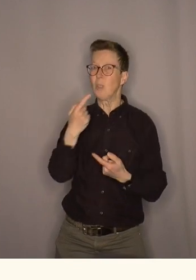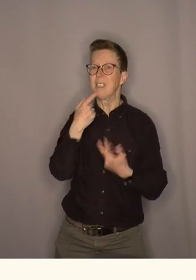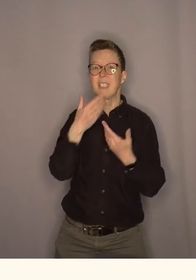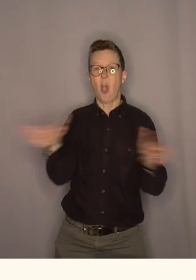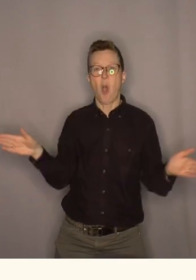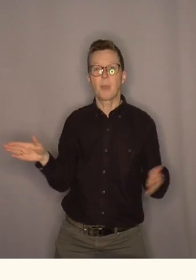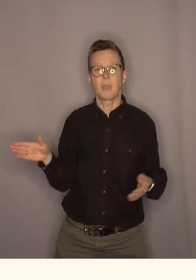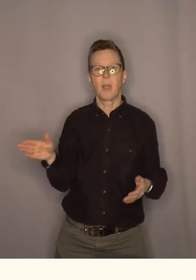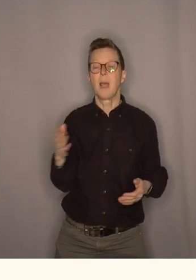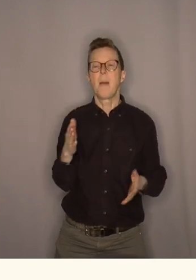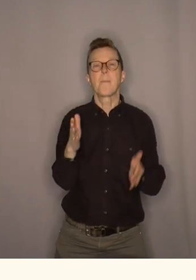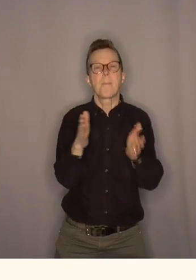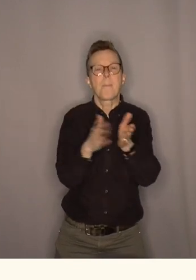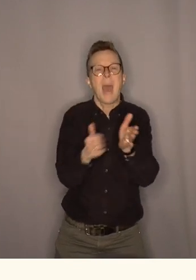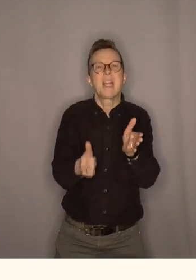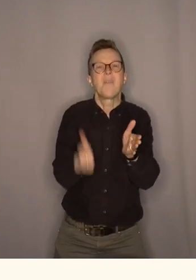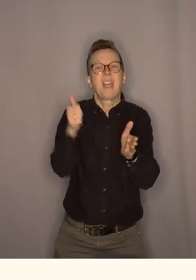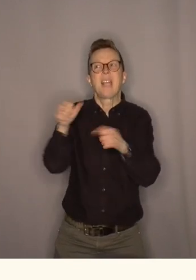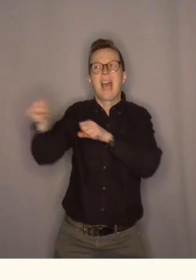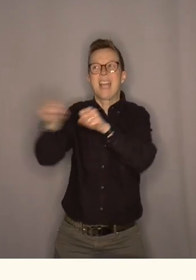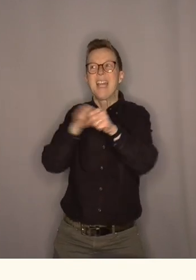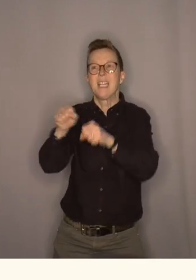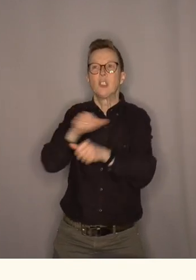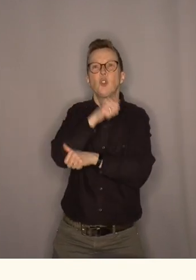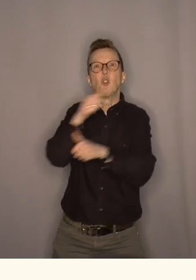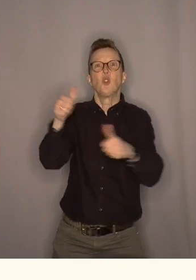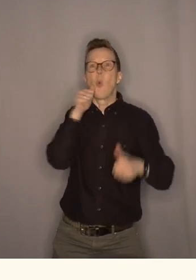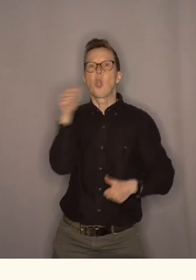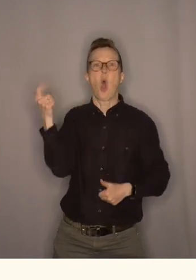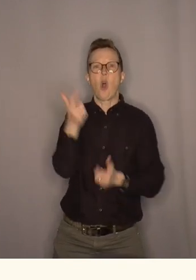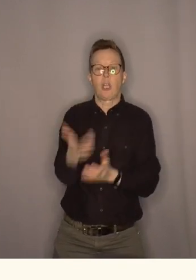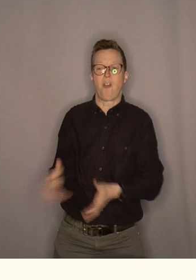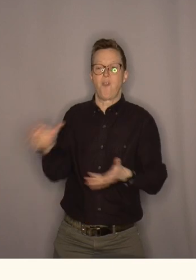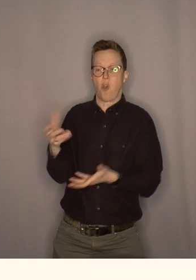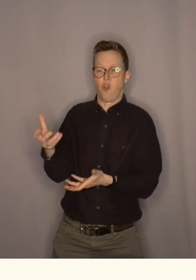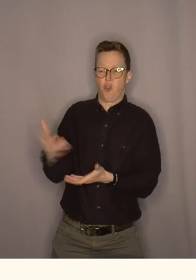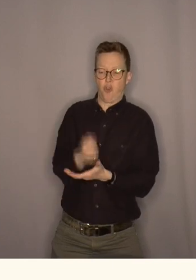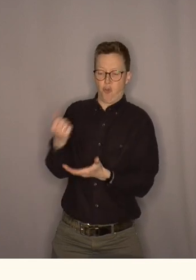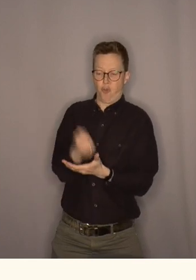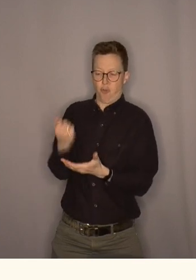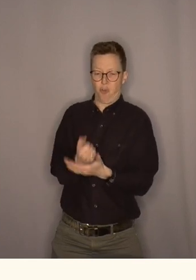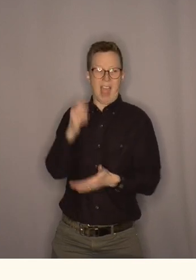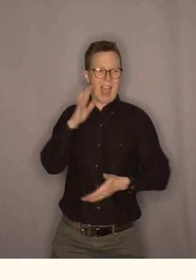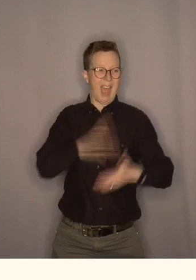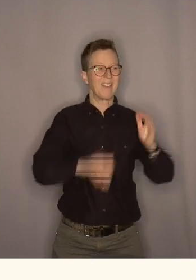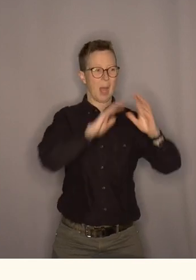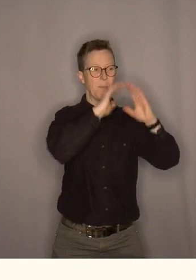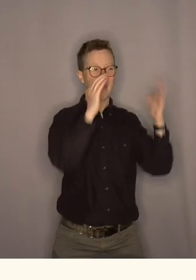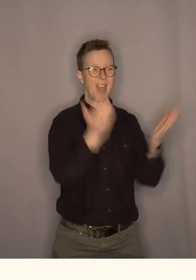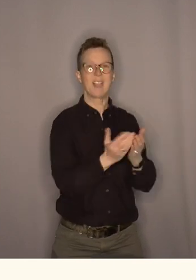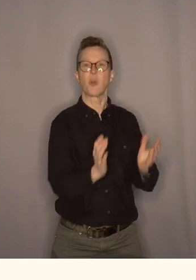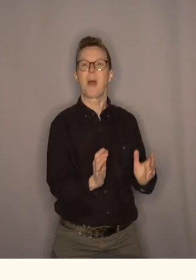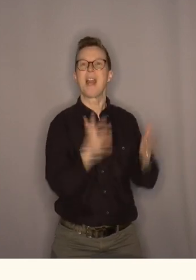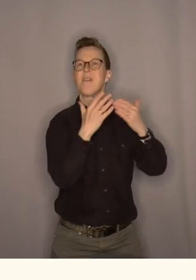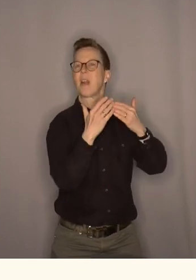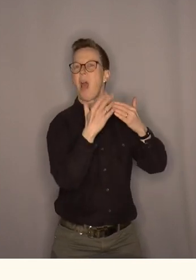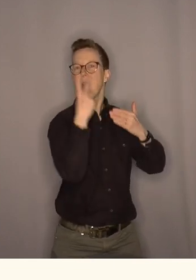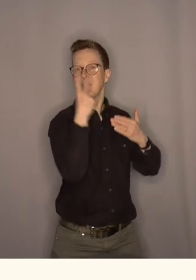det er viktigere for regjeringen med et svært oljefond enn med en levelig planet på lang sikt.